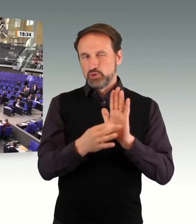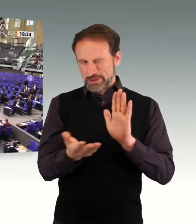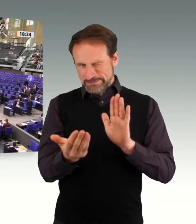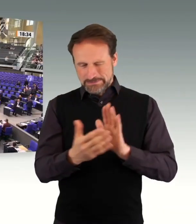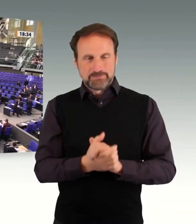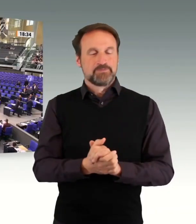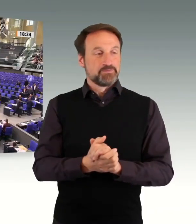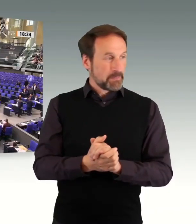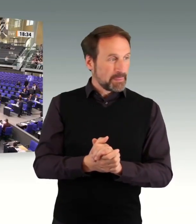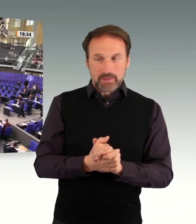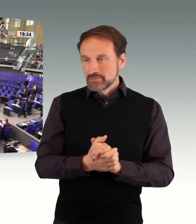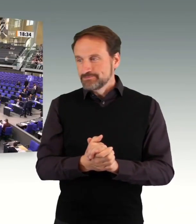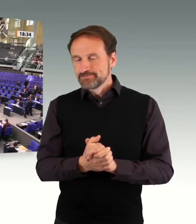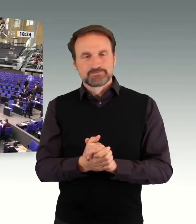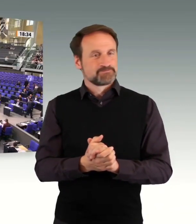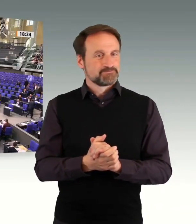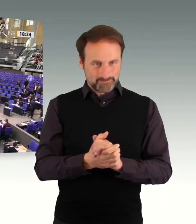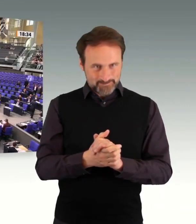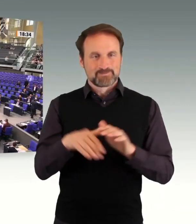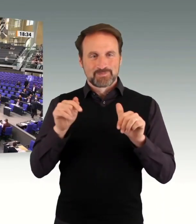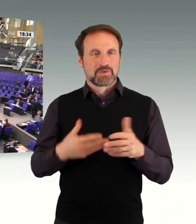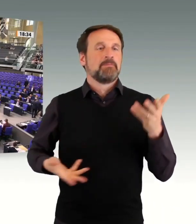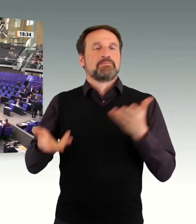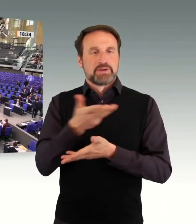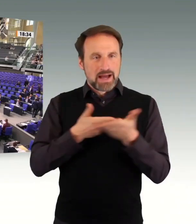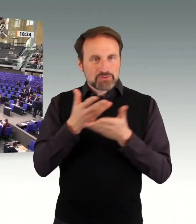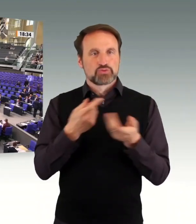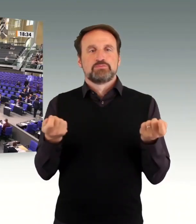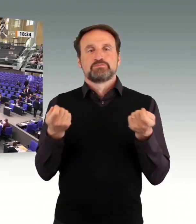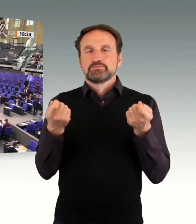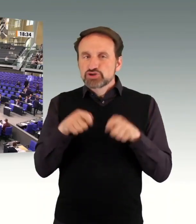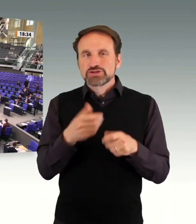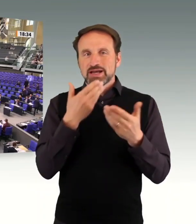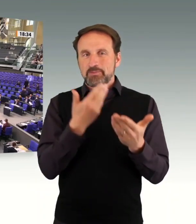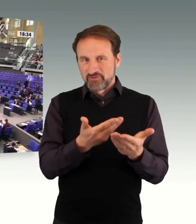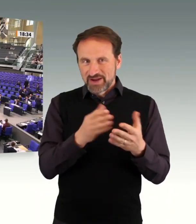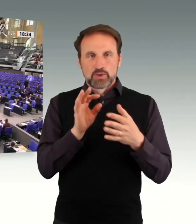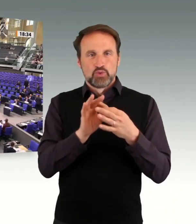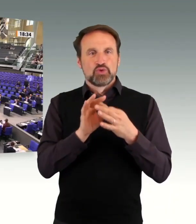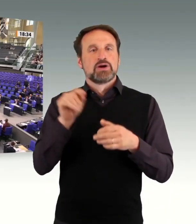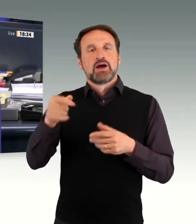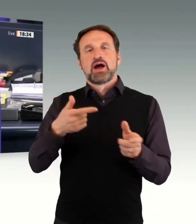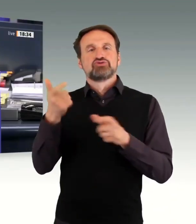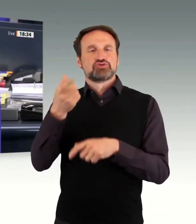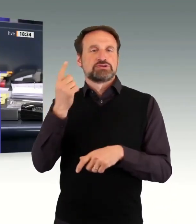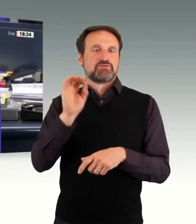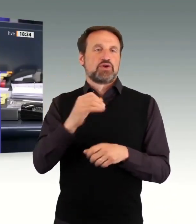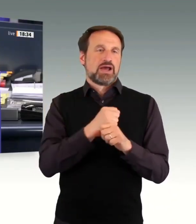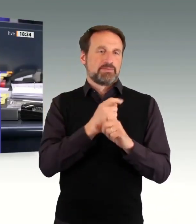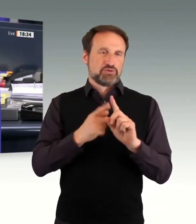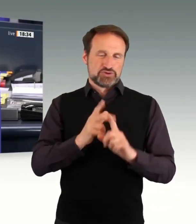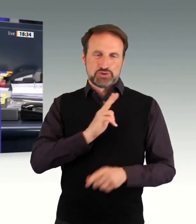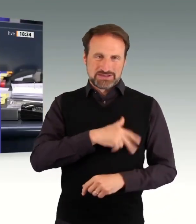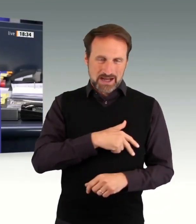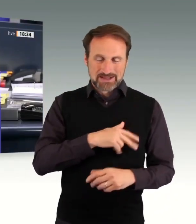Beratung der Beschlussempfehlung des Ausschusses für Arbeit und Soziales zu dem Antrag der Fraktion der CDU-CSU mit dem